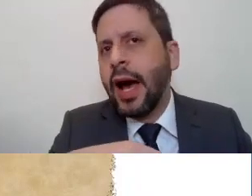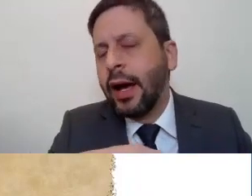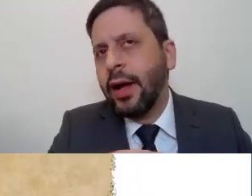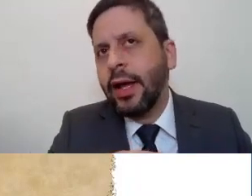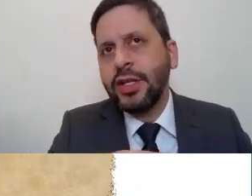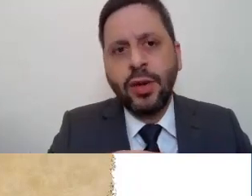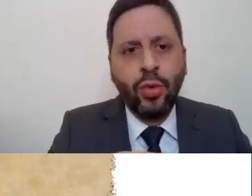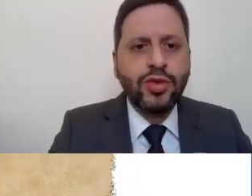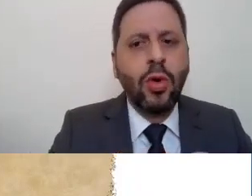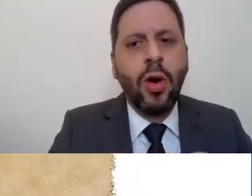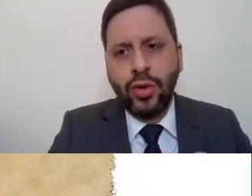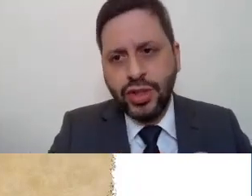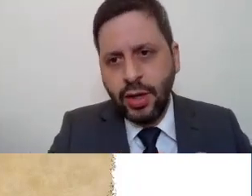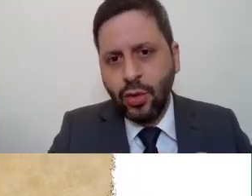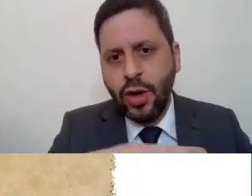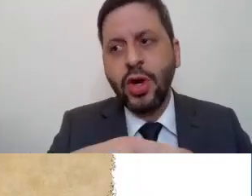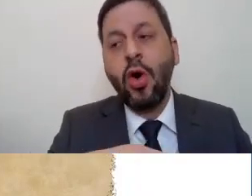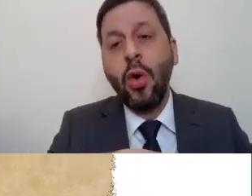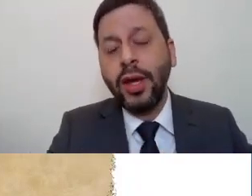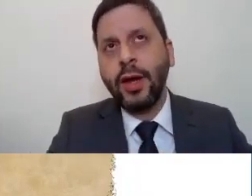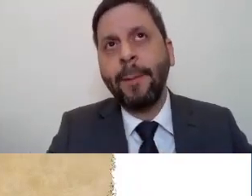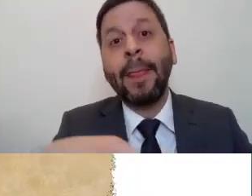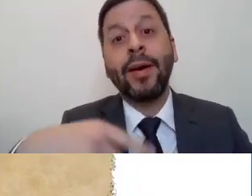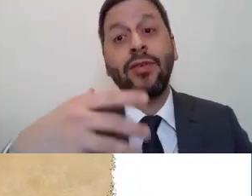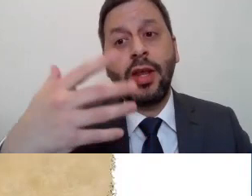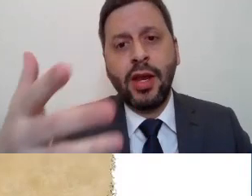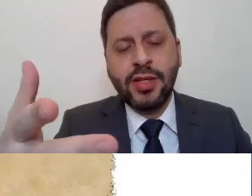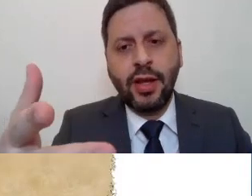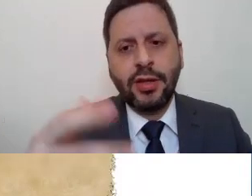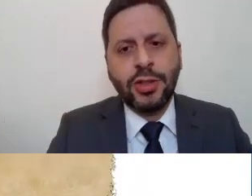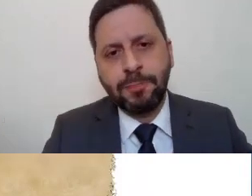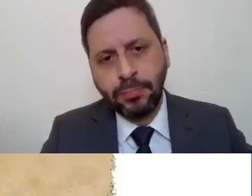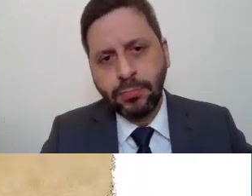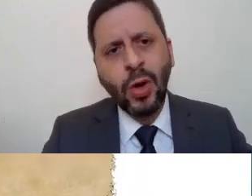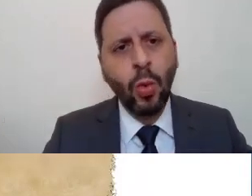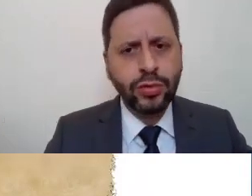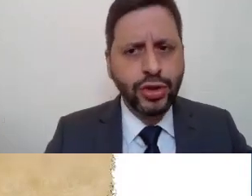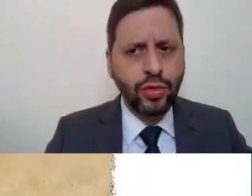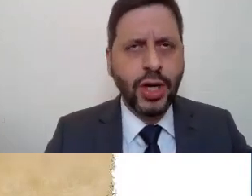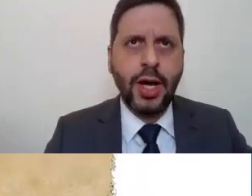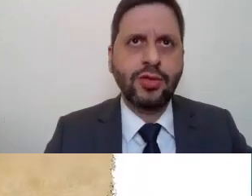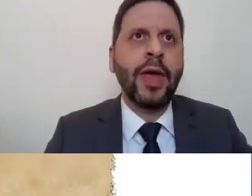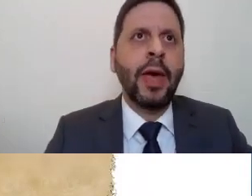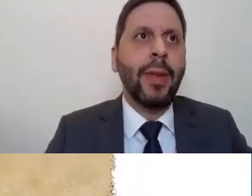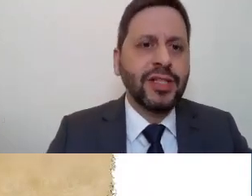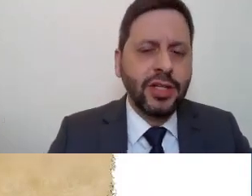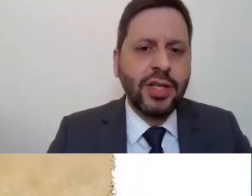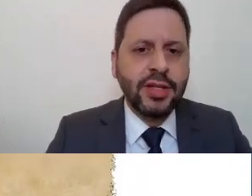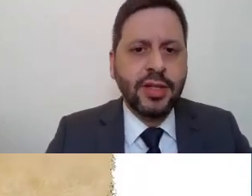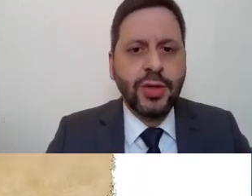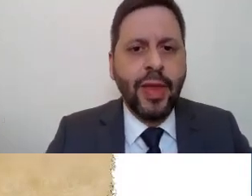qualificar testemunhas ou autores criminosos ou ainda prevenir incidentes, um outro estudo de caso